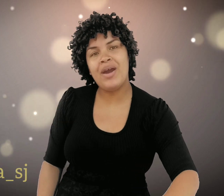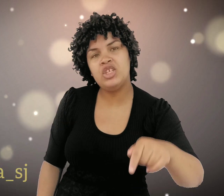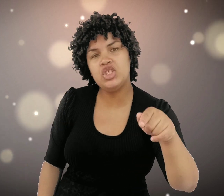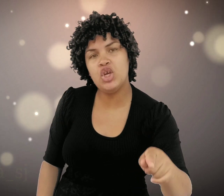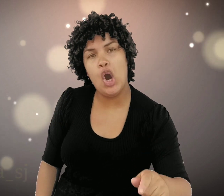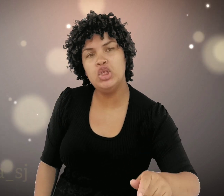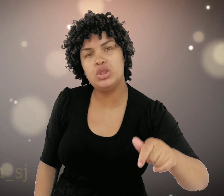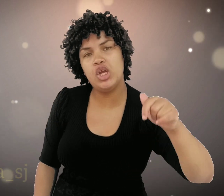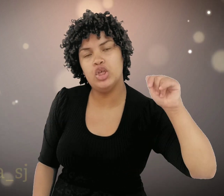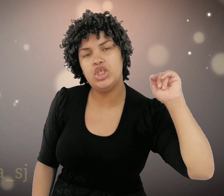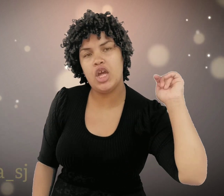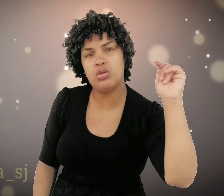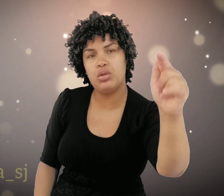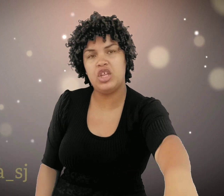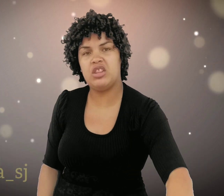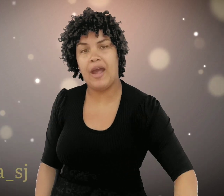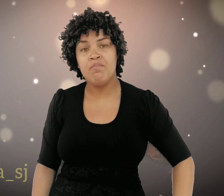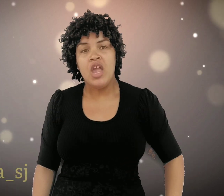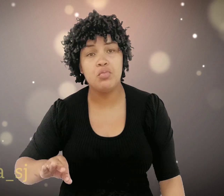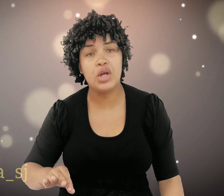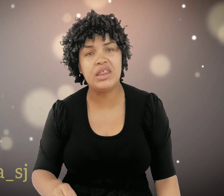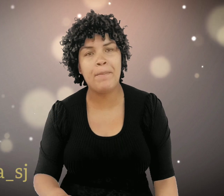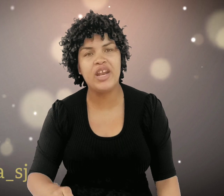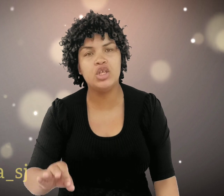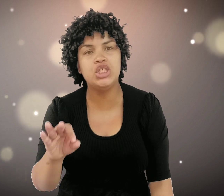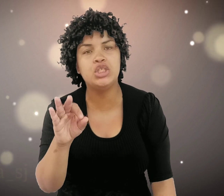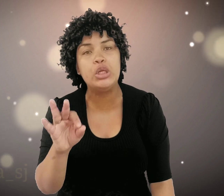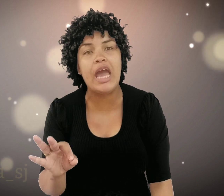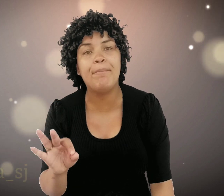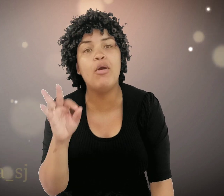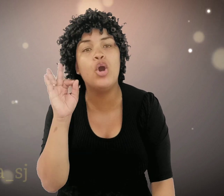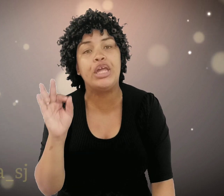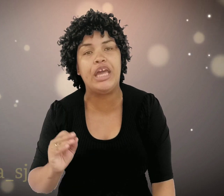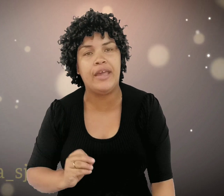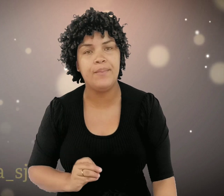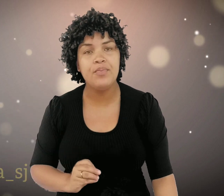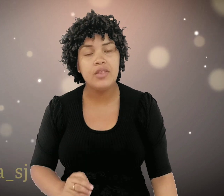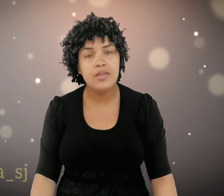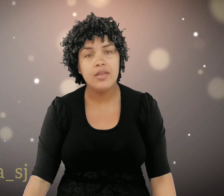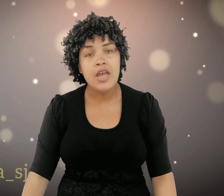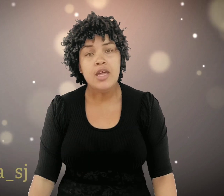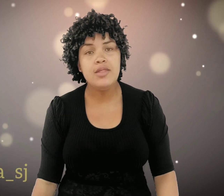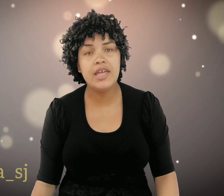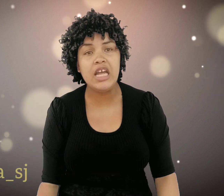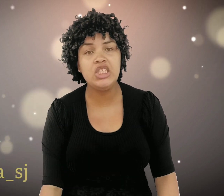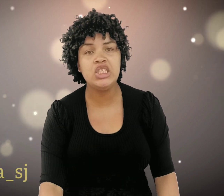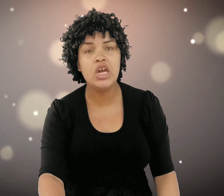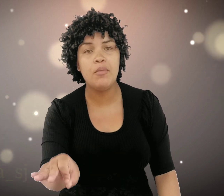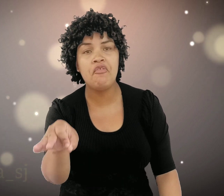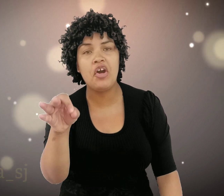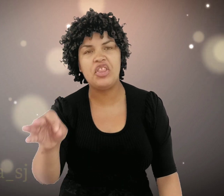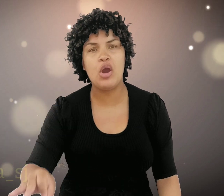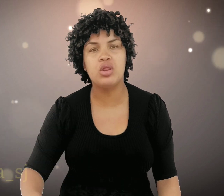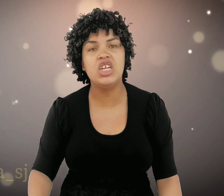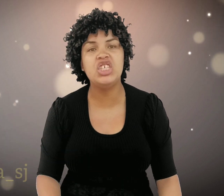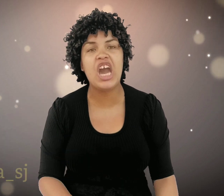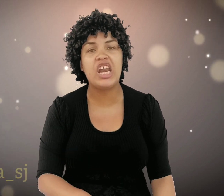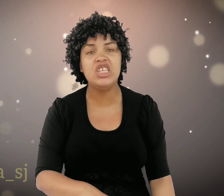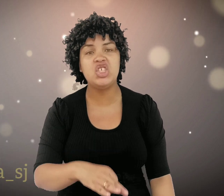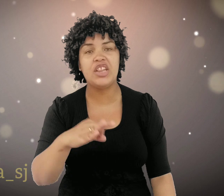partir de hoje o Senhor te ressuscita. Você parou de sonhar por quê? Se quem te chamou foi Deus, quem te garante é